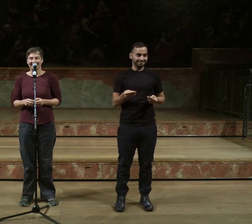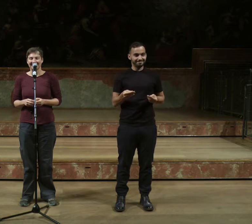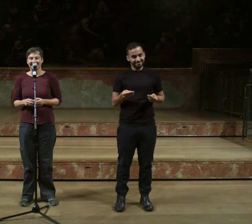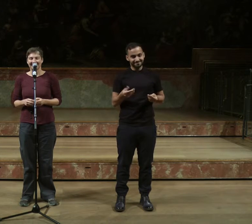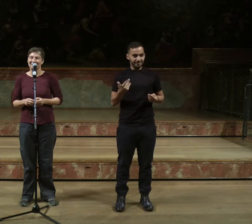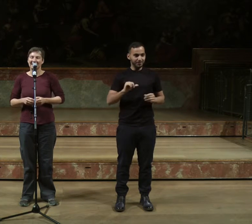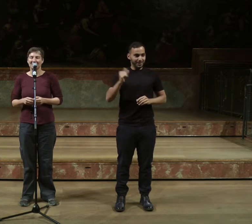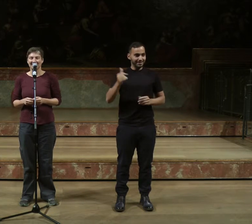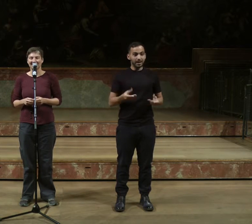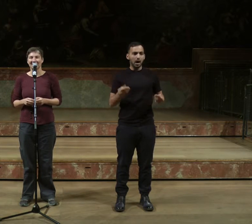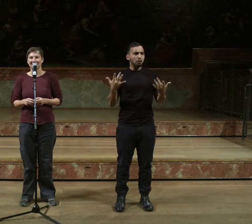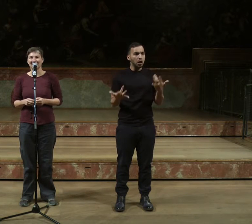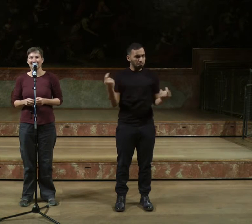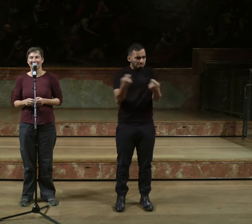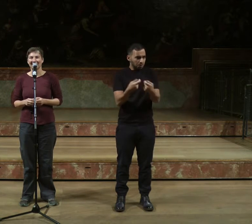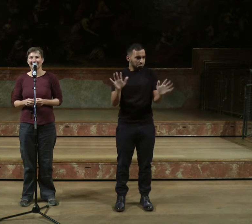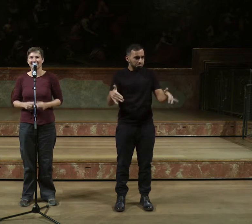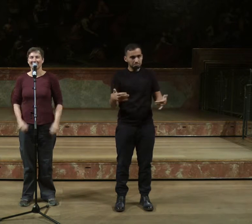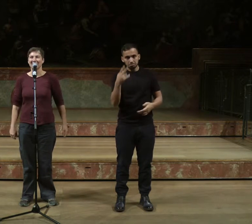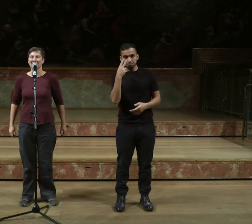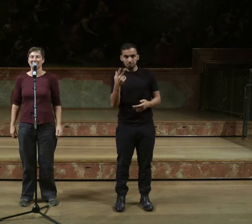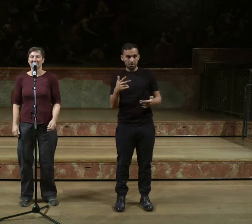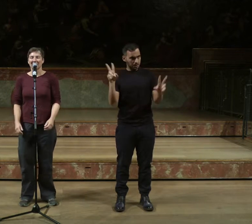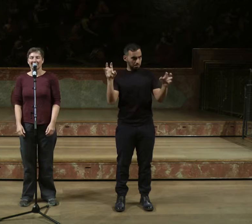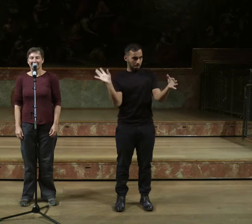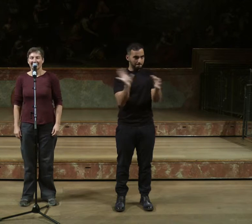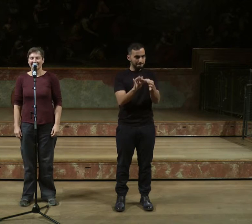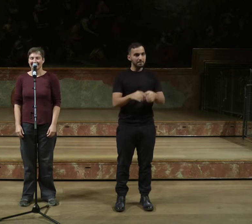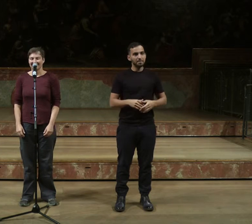Ja, vielleicht passt er trotzdem ein bisschen zum Thema. Hier ist er.